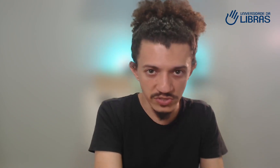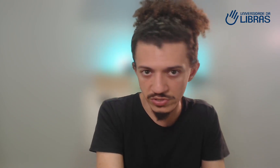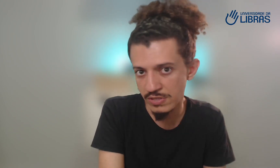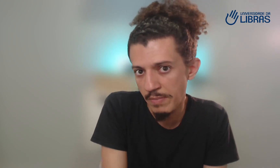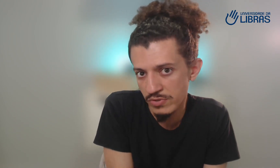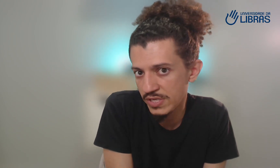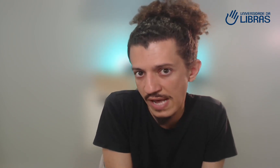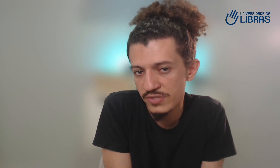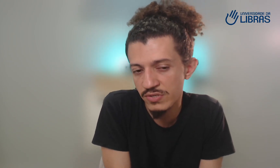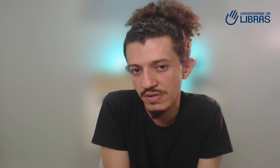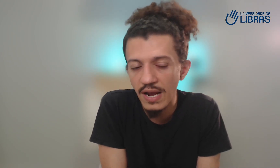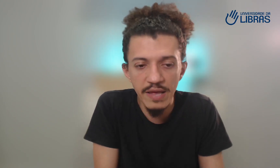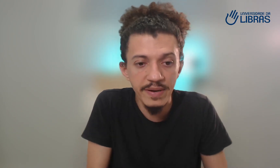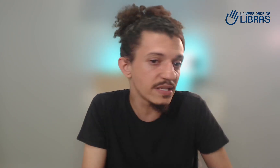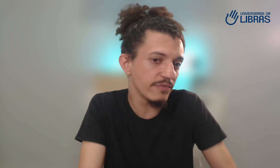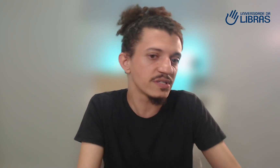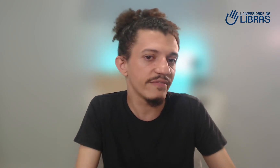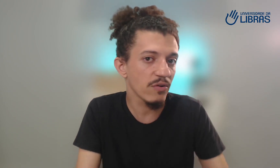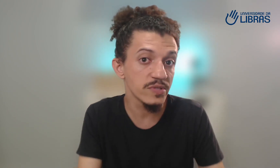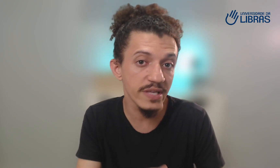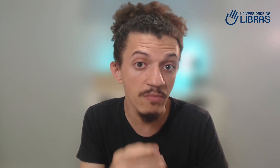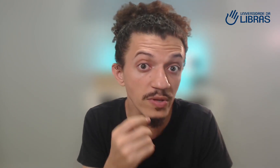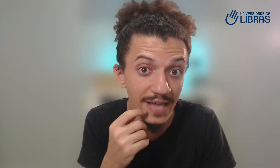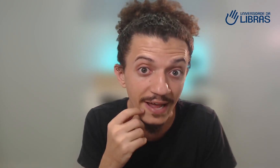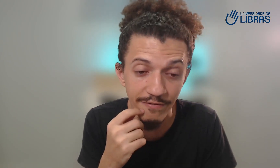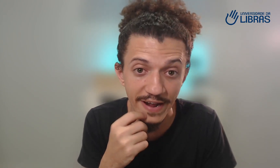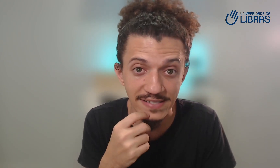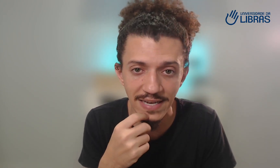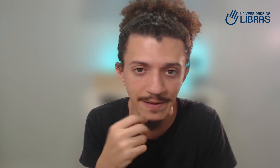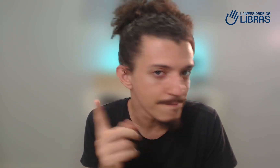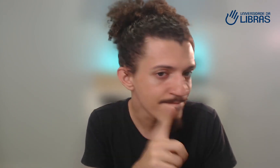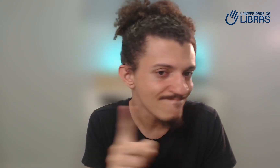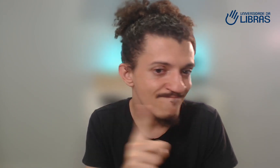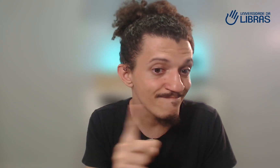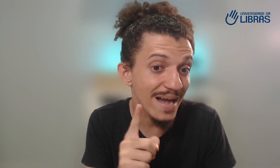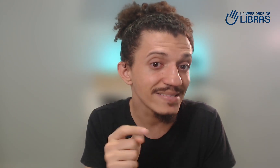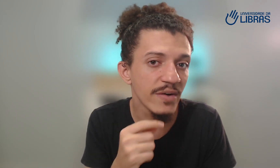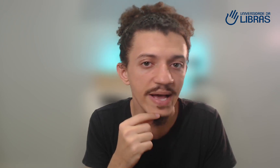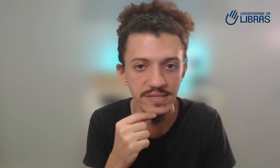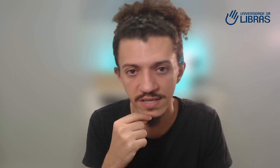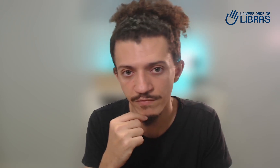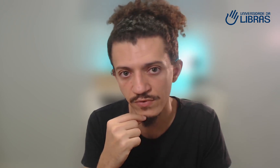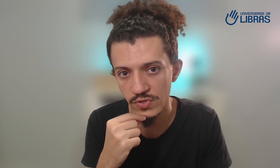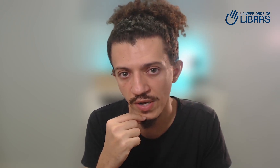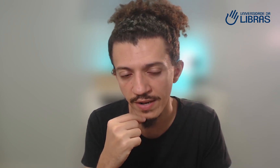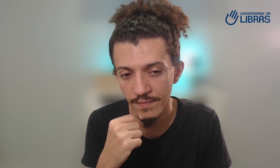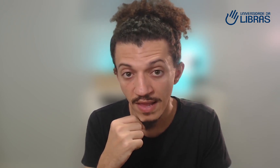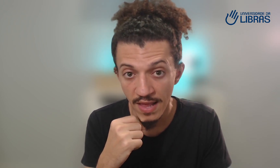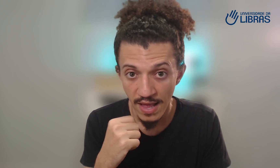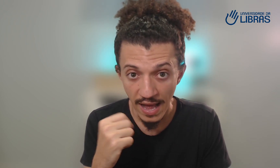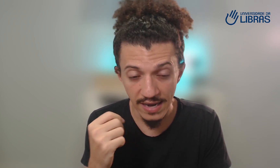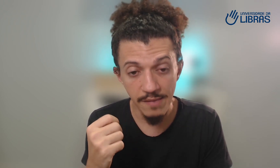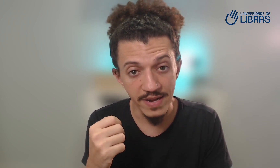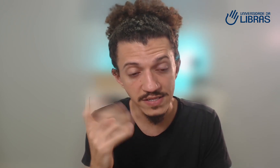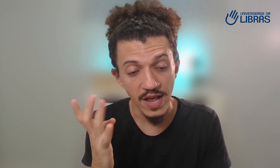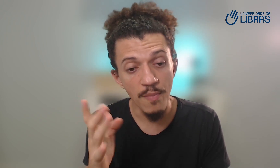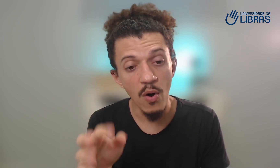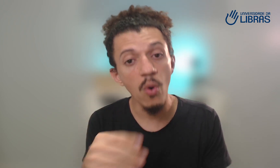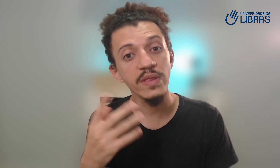saber os sinais disso na Libras, que você vai conseguir montar a frase ali. Mas não é assim que funciona. A Libras é uma outra